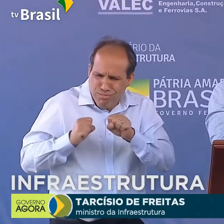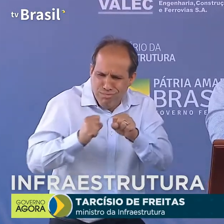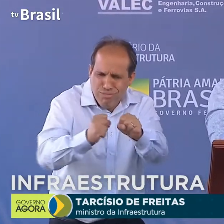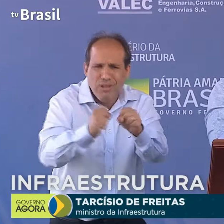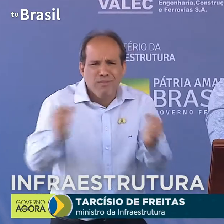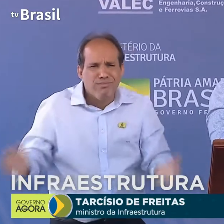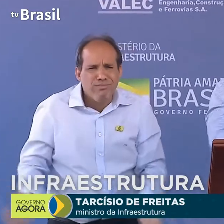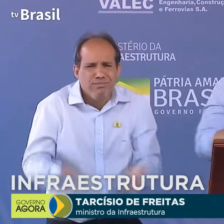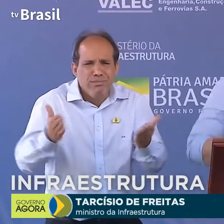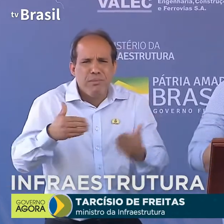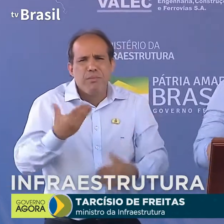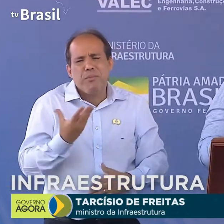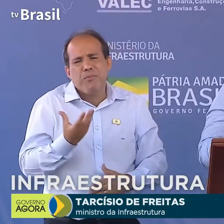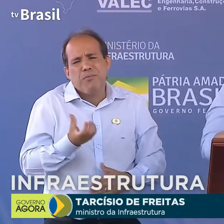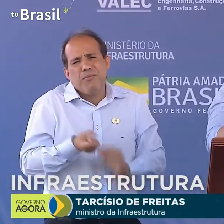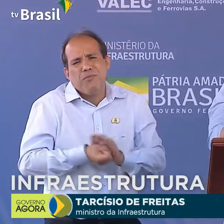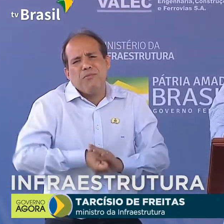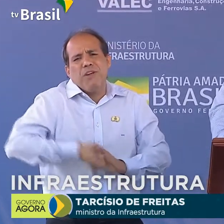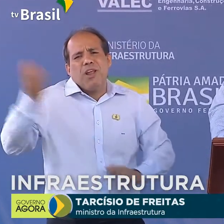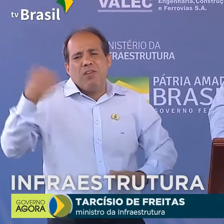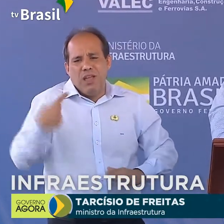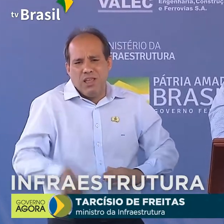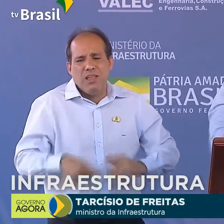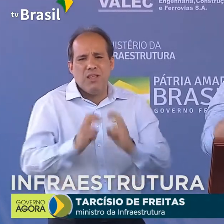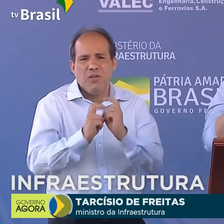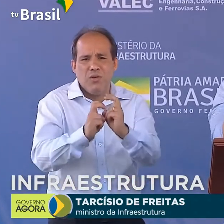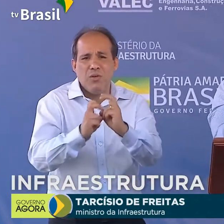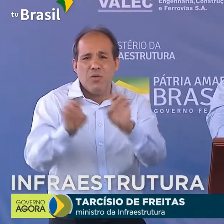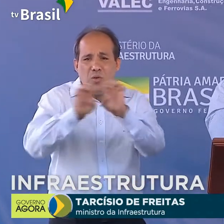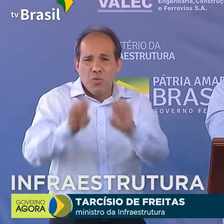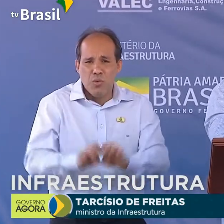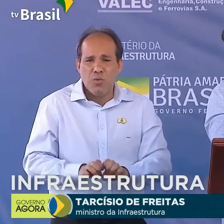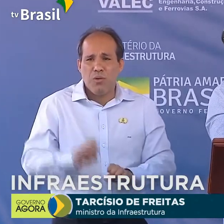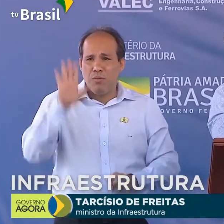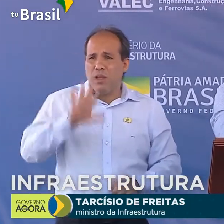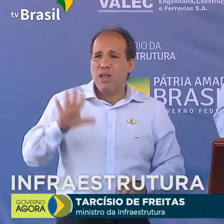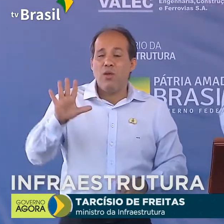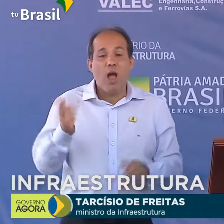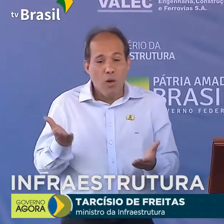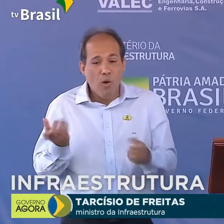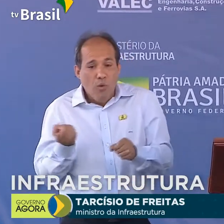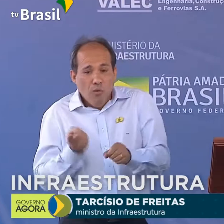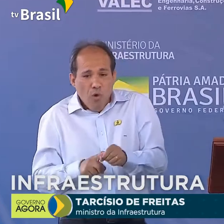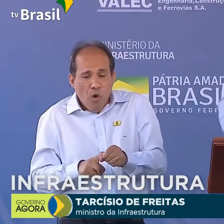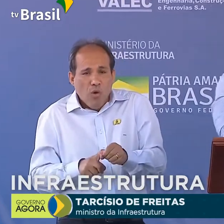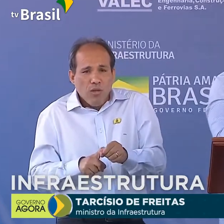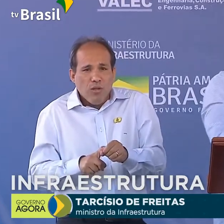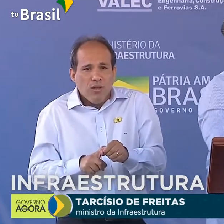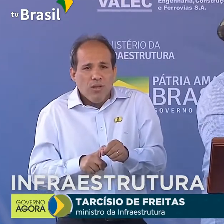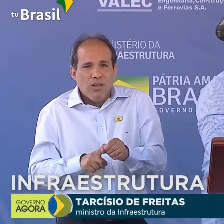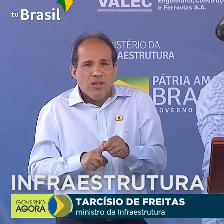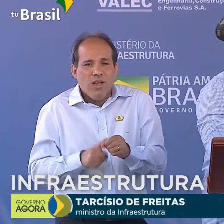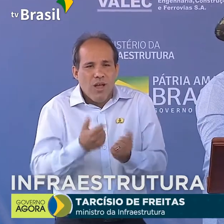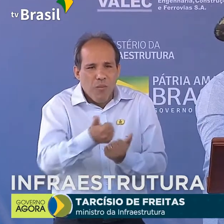pela infraestrutura do Brasil, volta a fazer ferrovias, volta a contribuir para botar o Brasil nos trilhos.